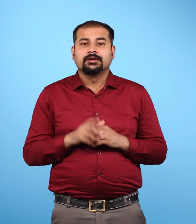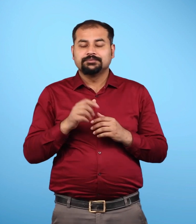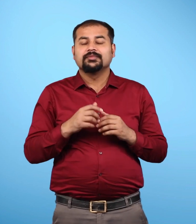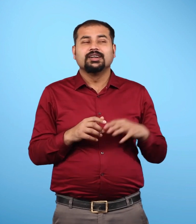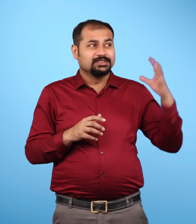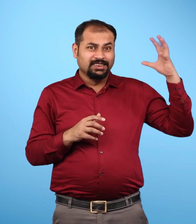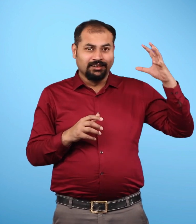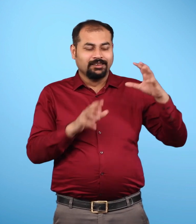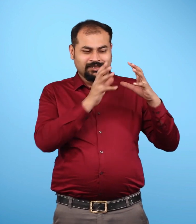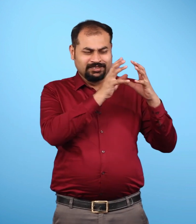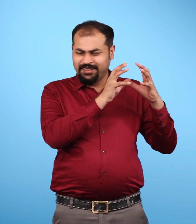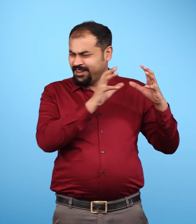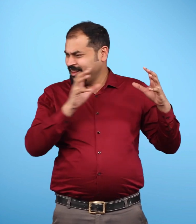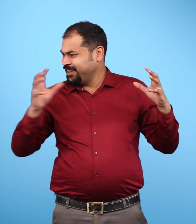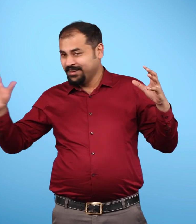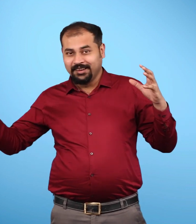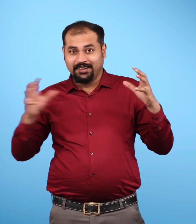पृत्वी को नीला ग्रह कहा जाता है